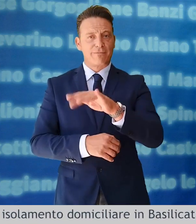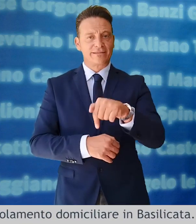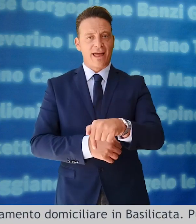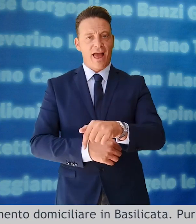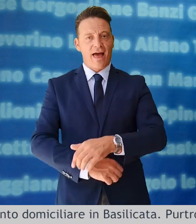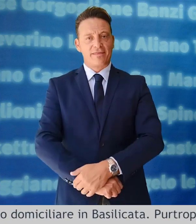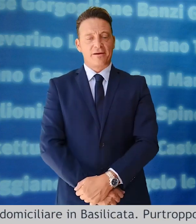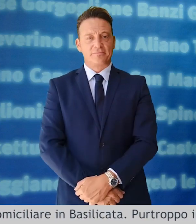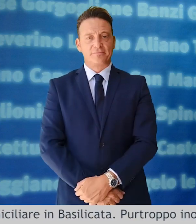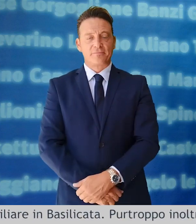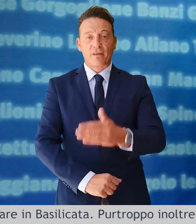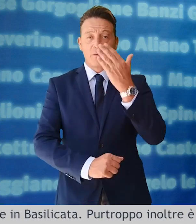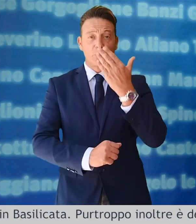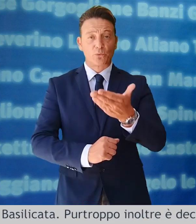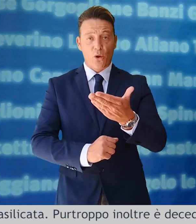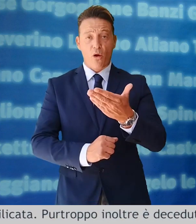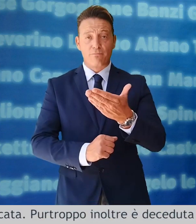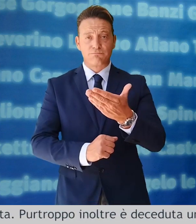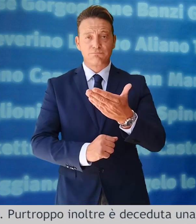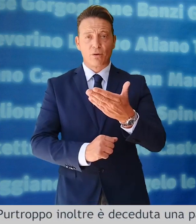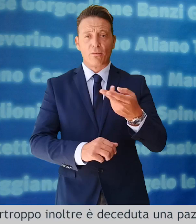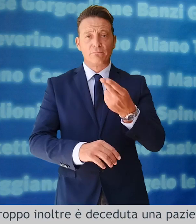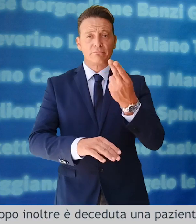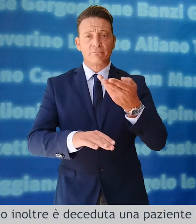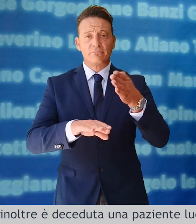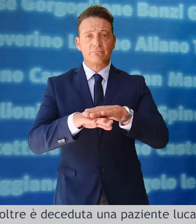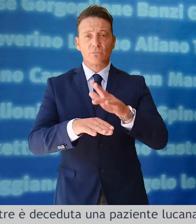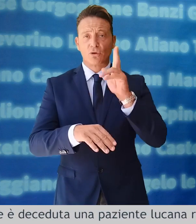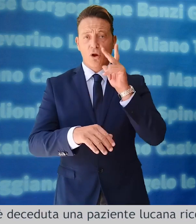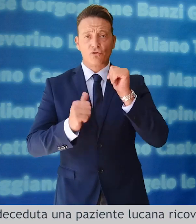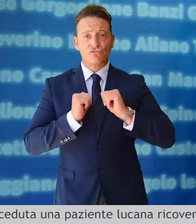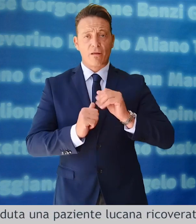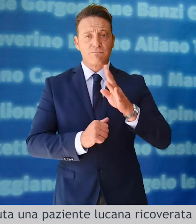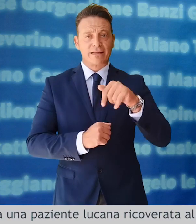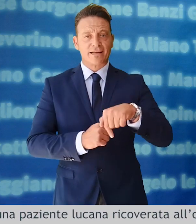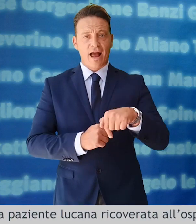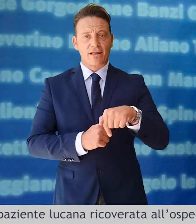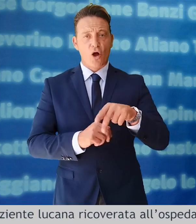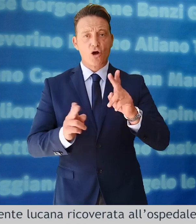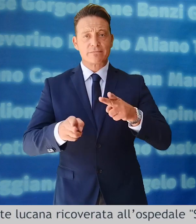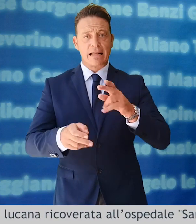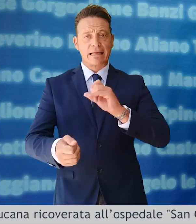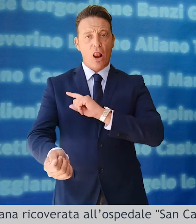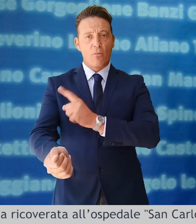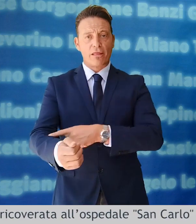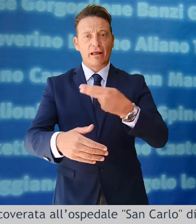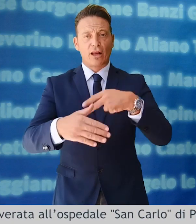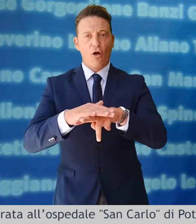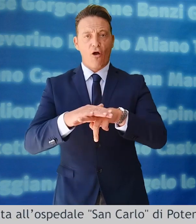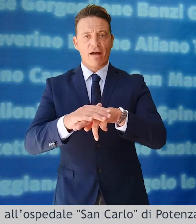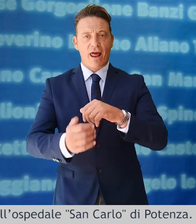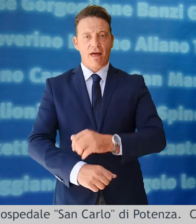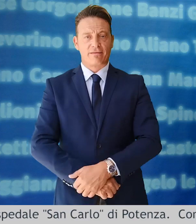Basilicata. Purtroppo, inoltre, è deceduta una paziente lucana ricoverata all'ospedale San Carlo di Potenza.